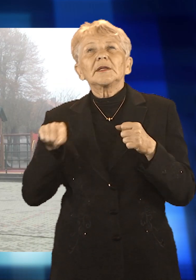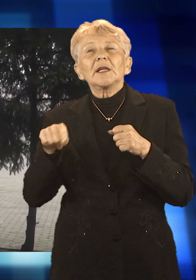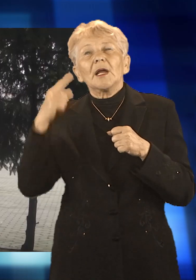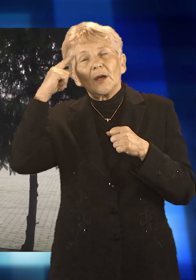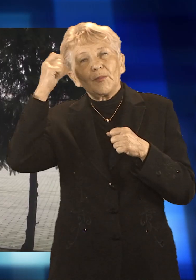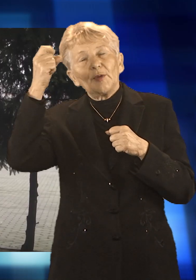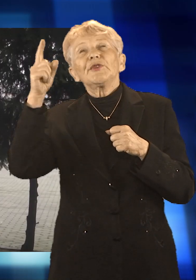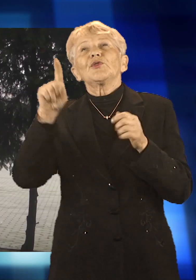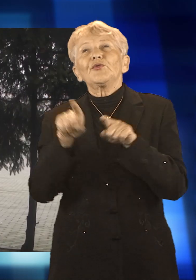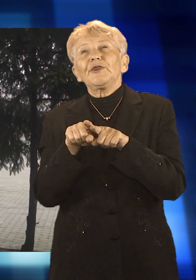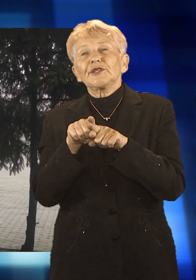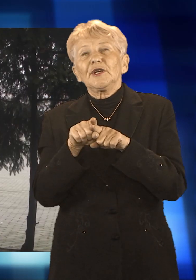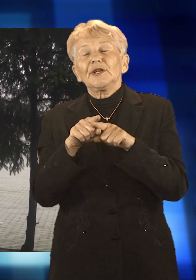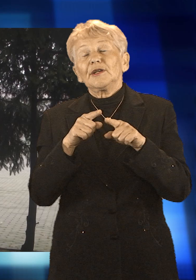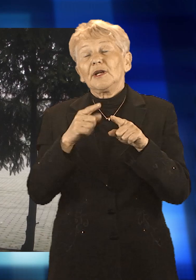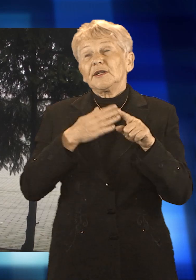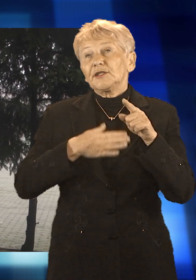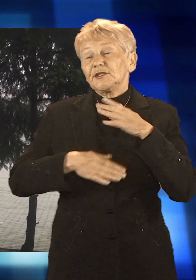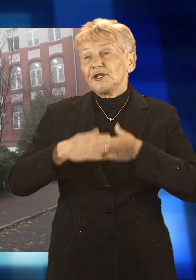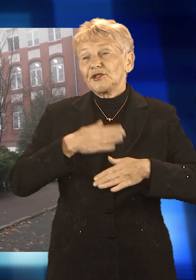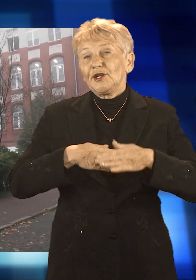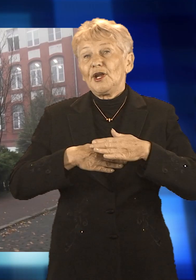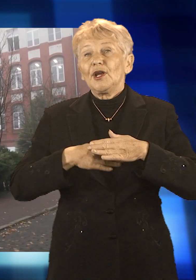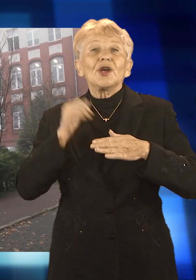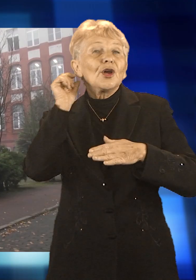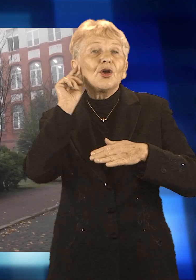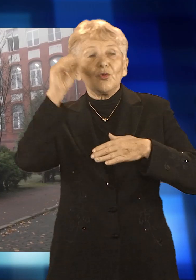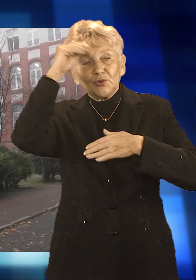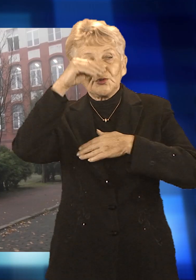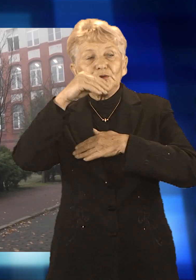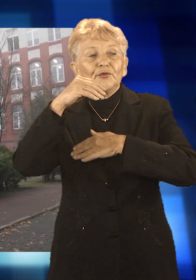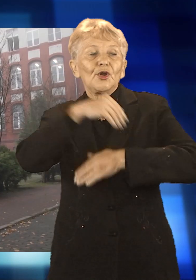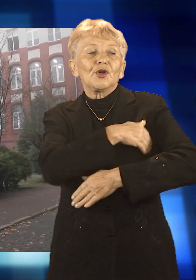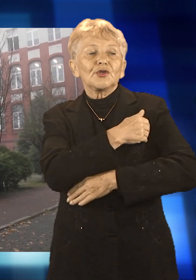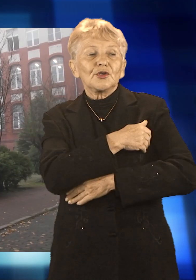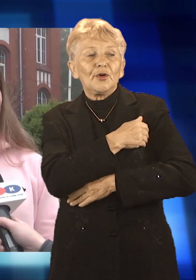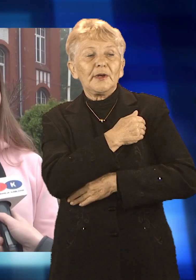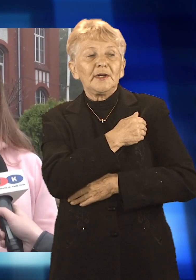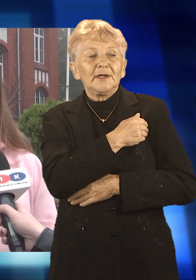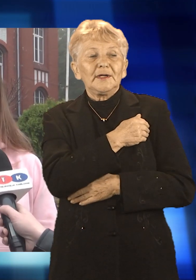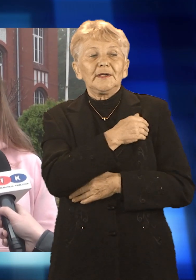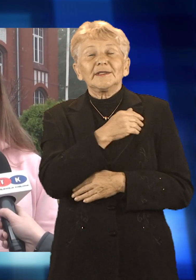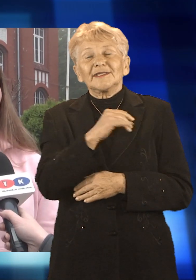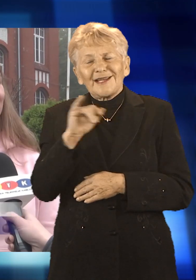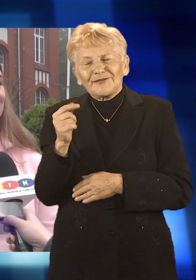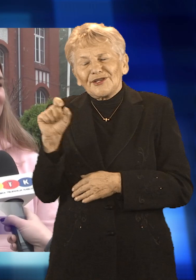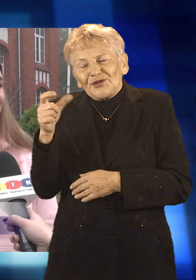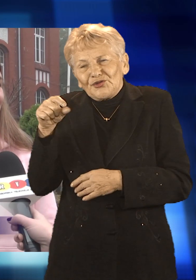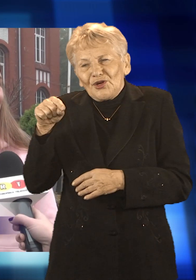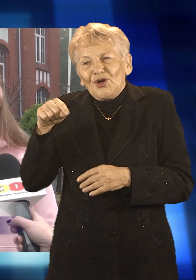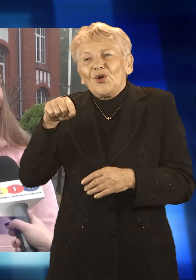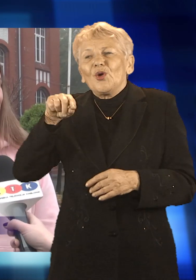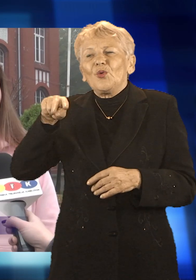wolnego. Pomysł popierają uczniowie placówki, którzy dzięki tężni mogliby też zadbać o swoje zdrowie. Cały czas się u nas coś dzieje